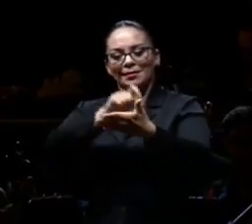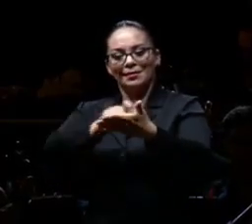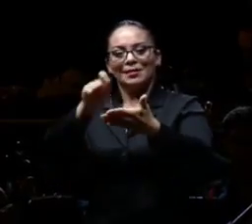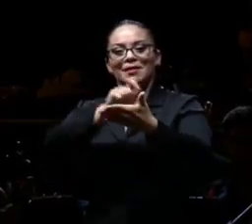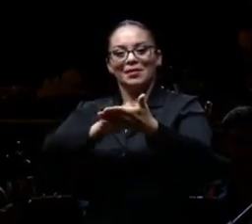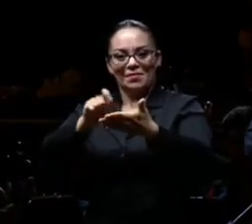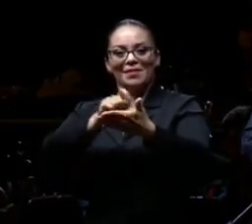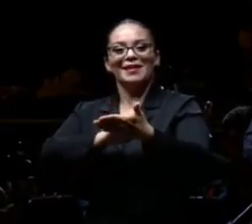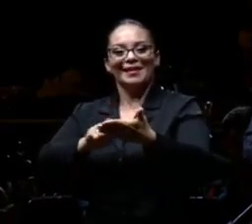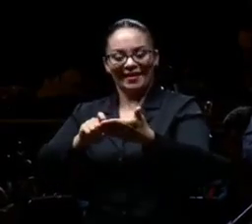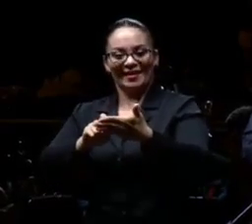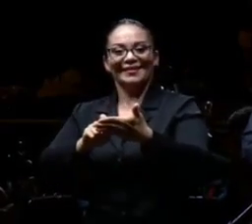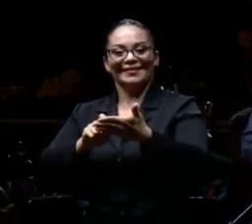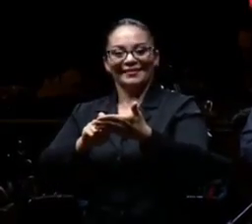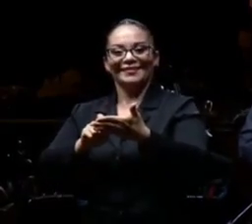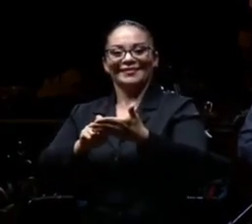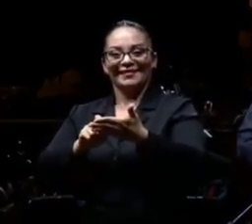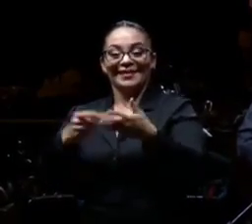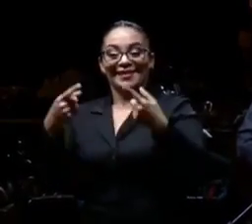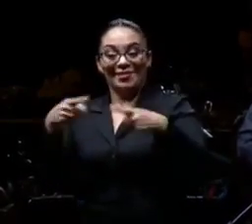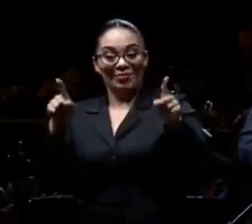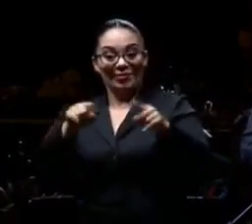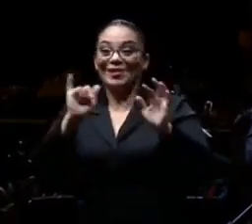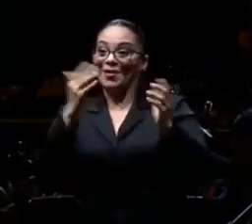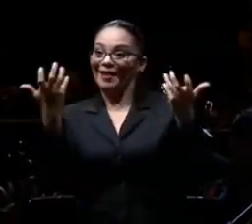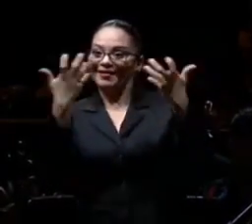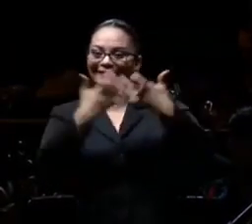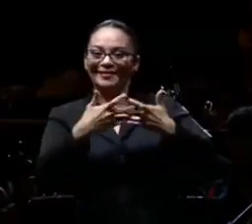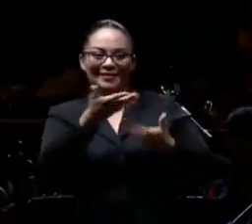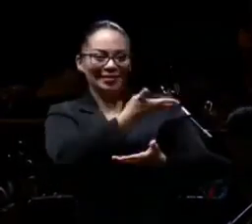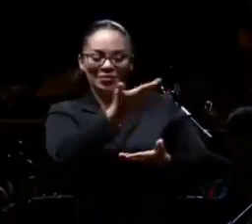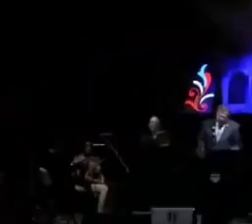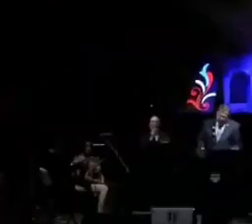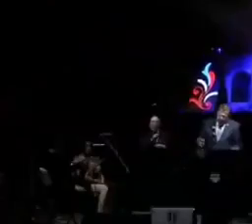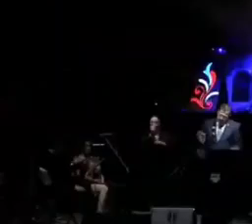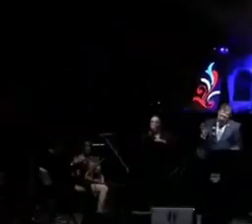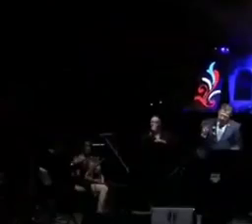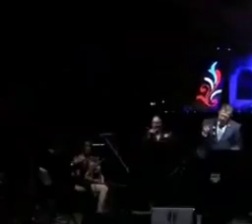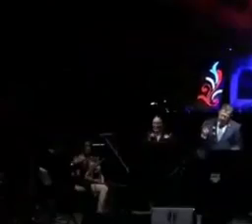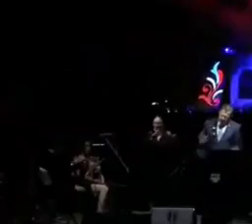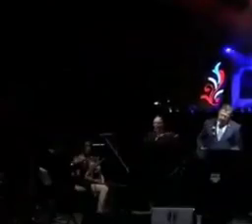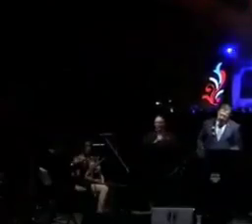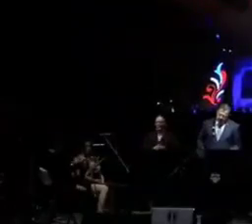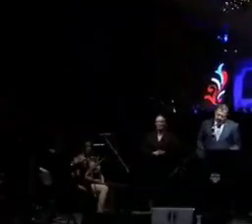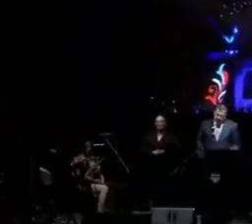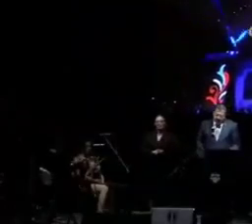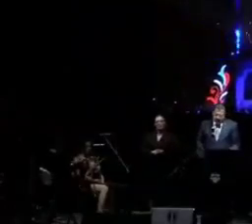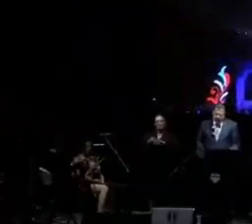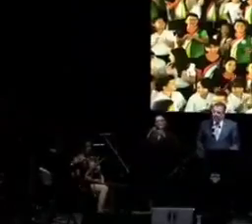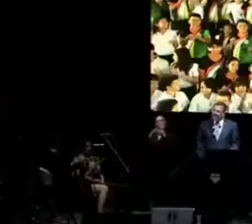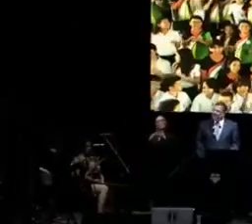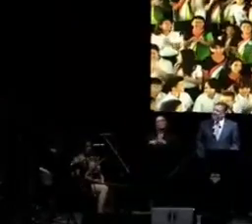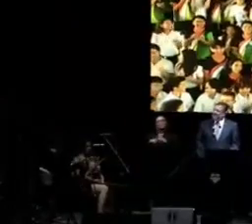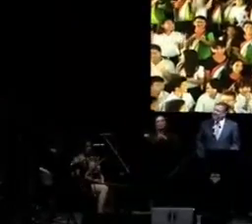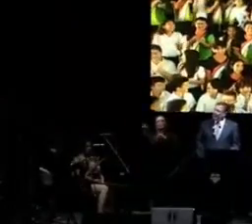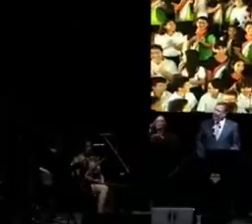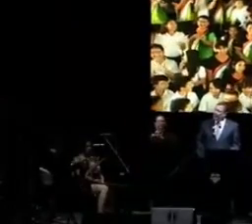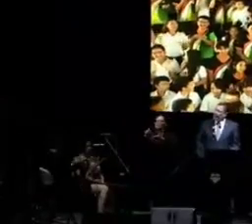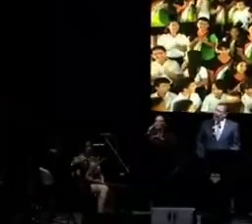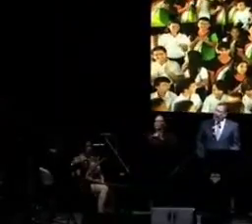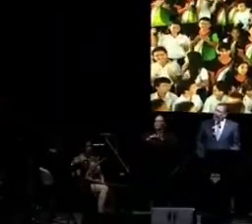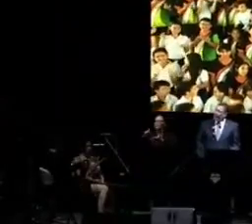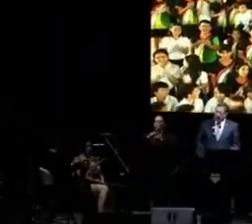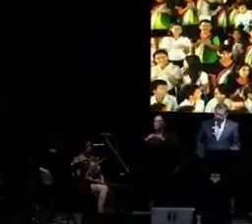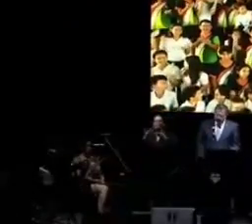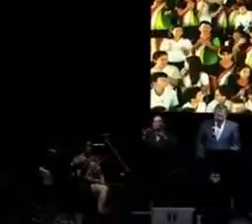apropiado para los jóvenes músicos que tenemos aquí, y comenzó a escribir la partitura de